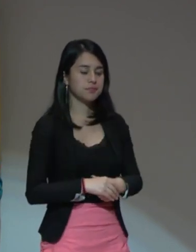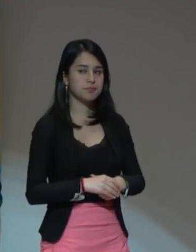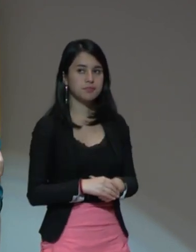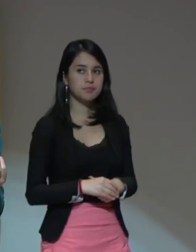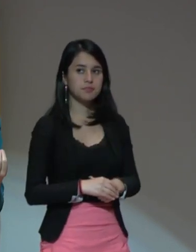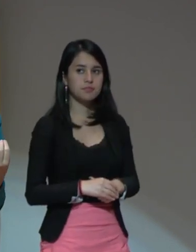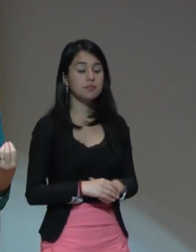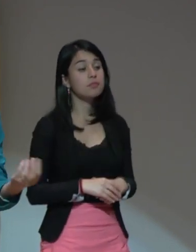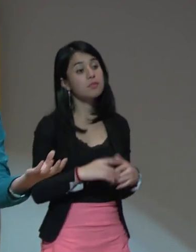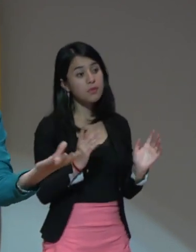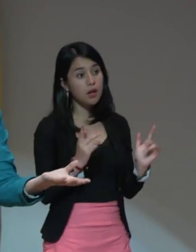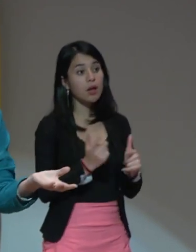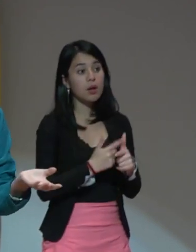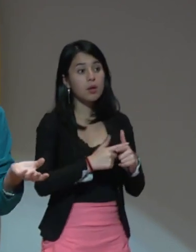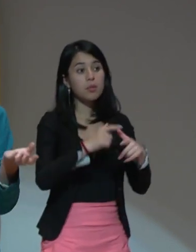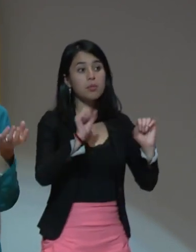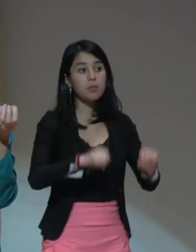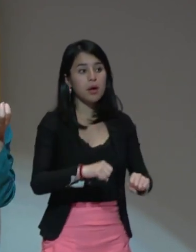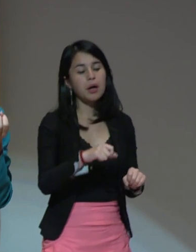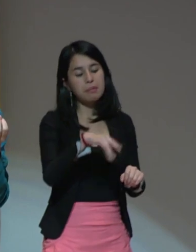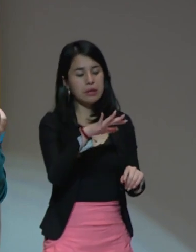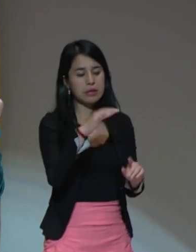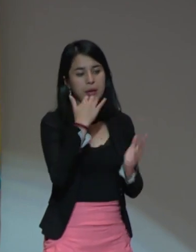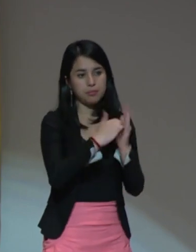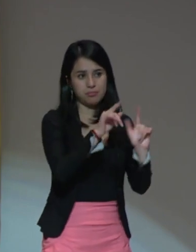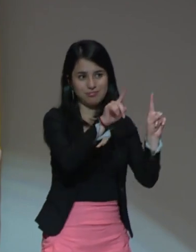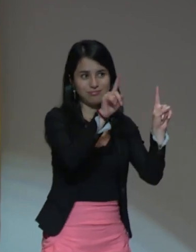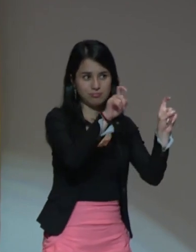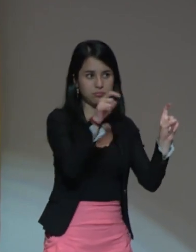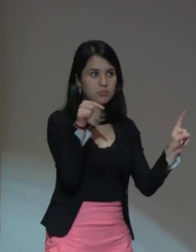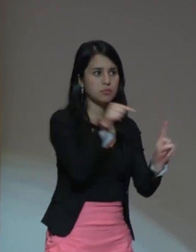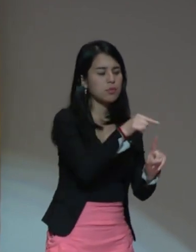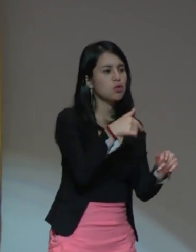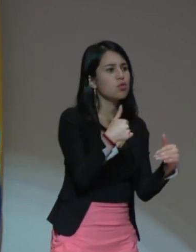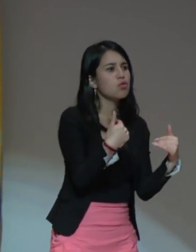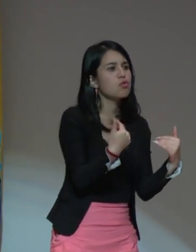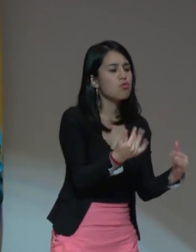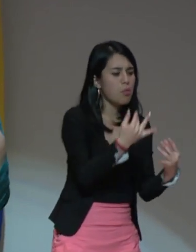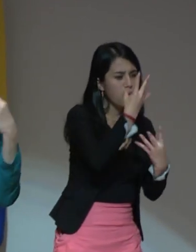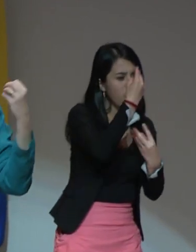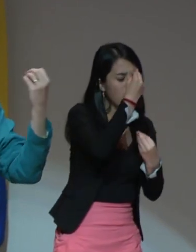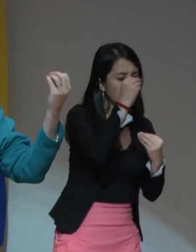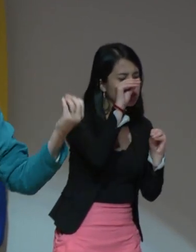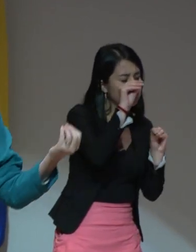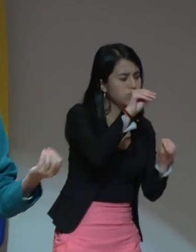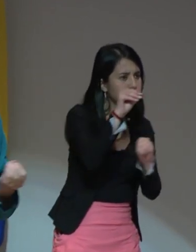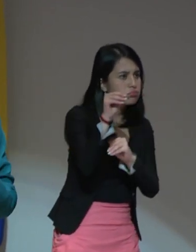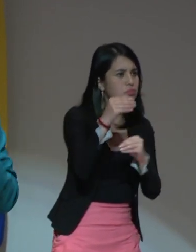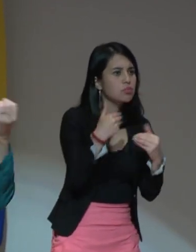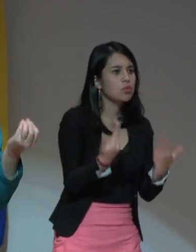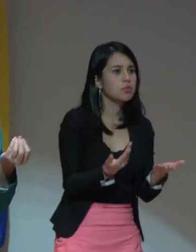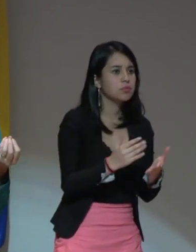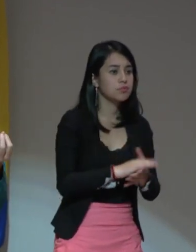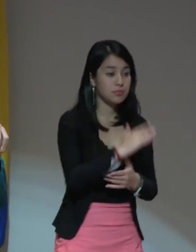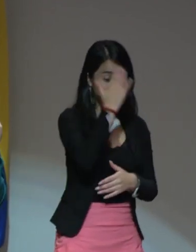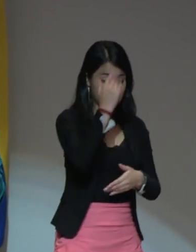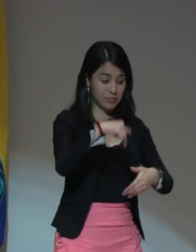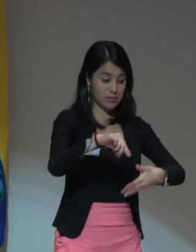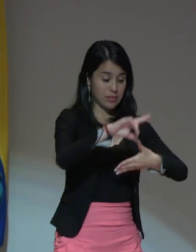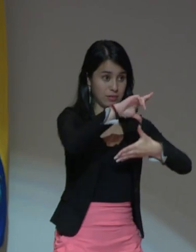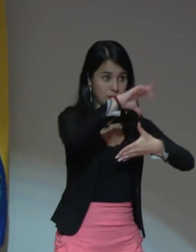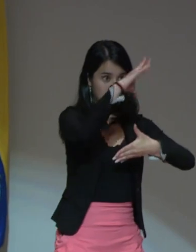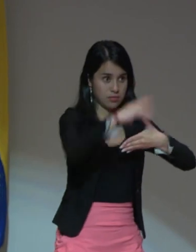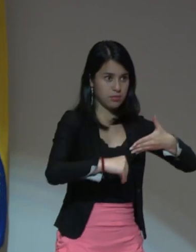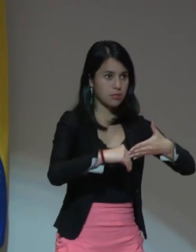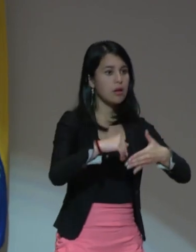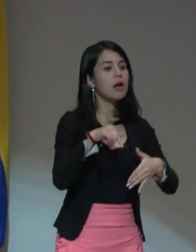Y tal vez puedo todavía agotar un poco esta idea de clarificar los valores. En América Latina se